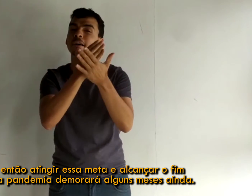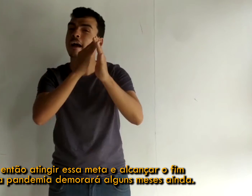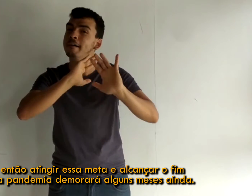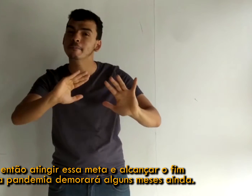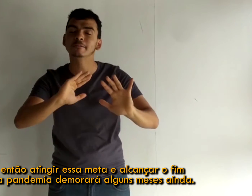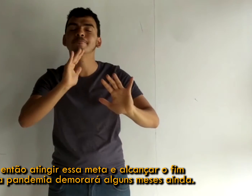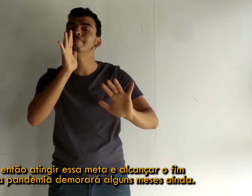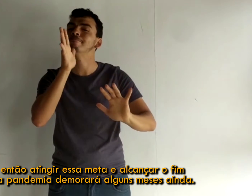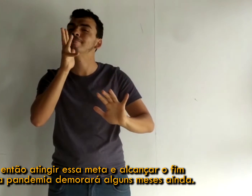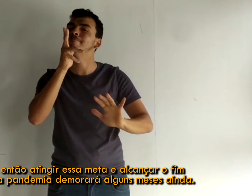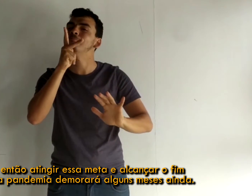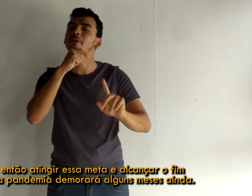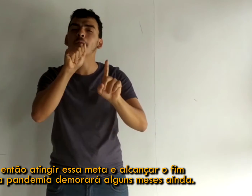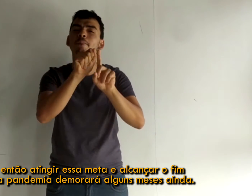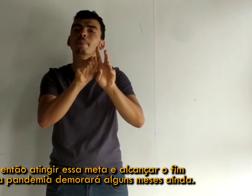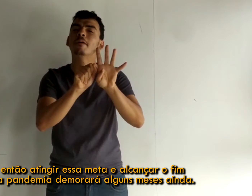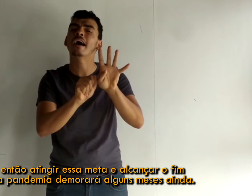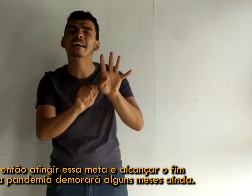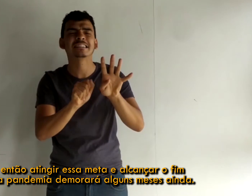demorará alguns meses ainda.